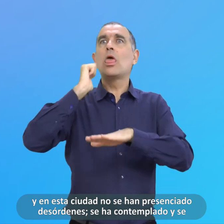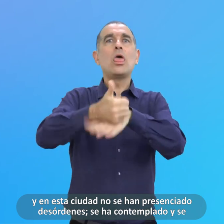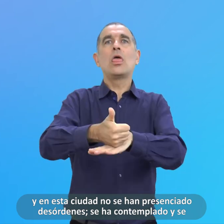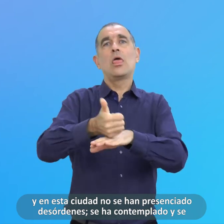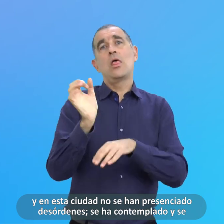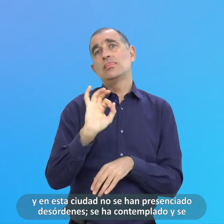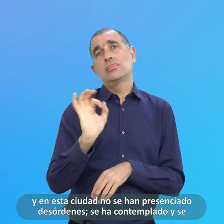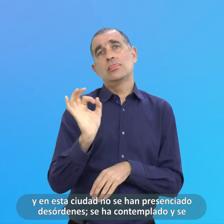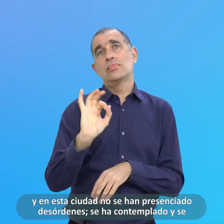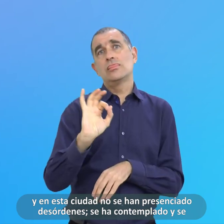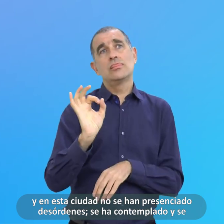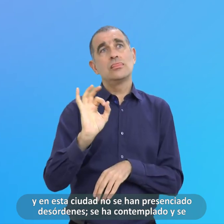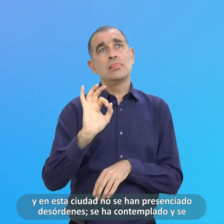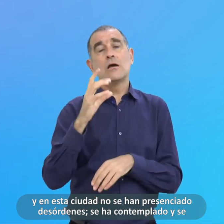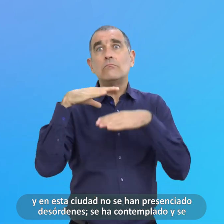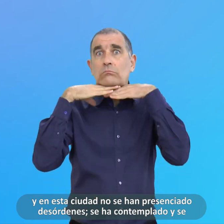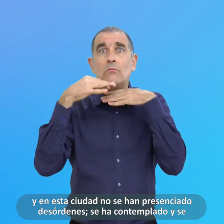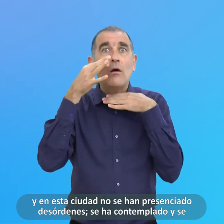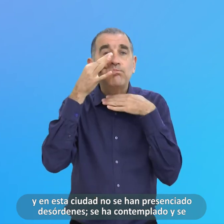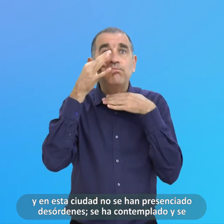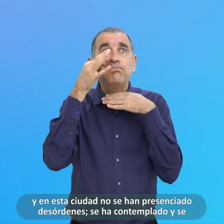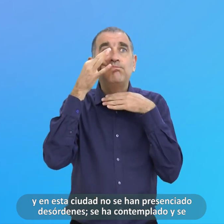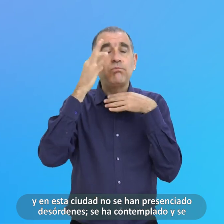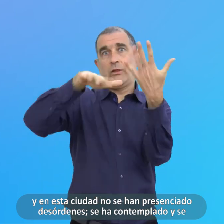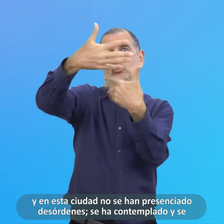Se Han Presenciado Desórdenes